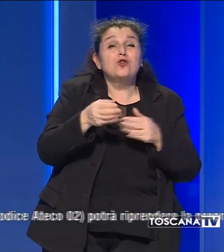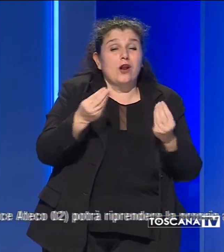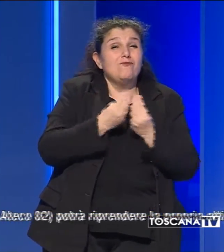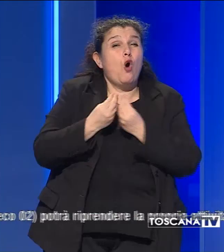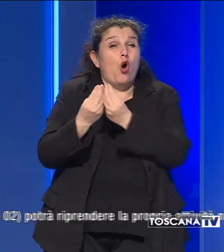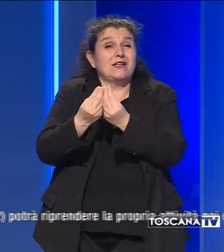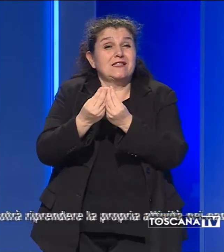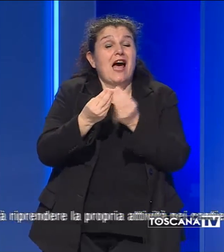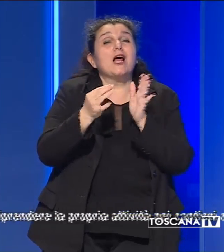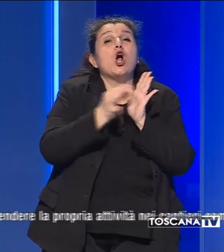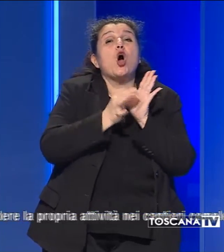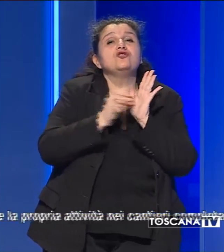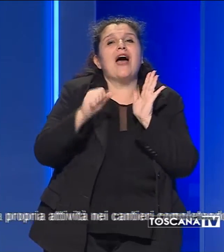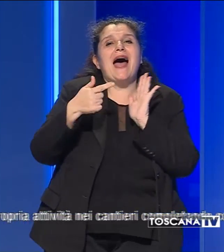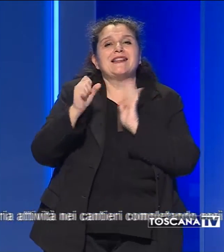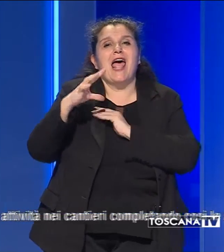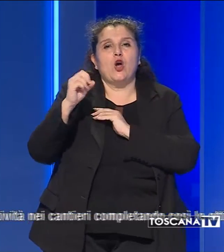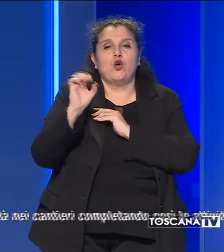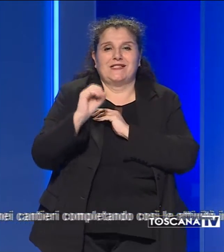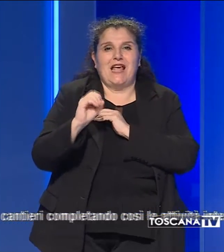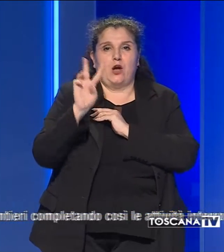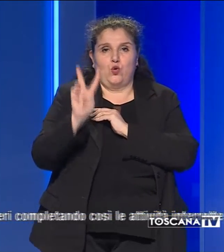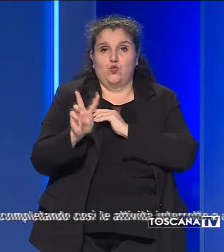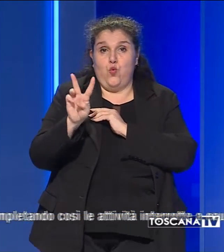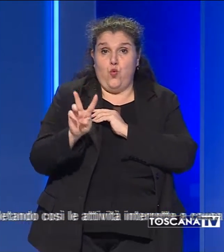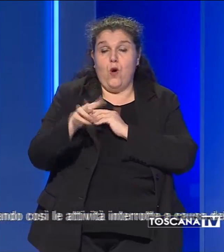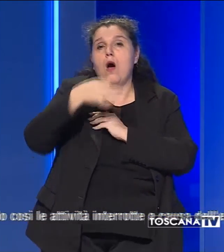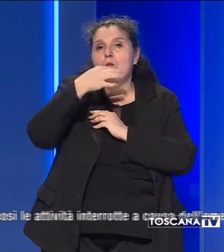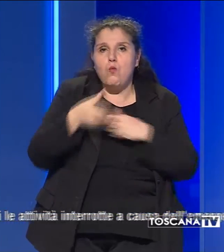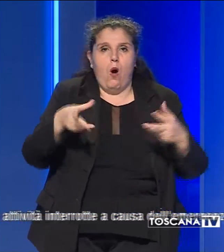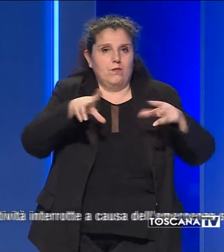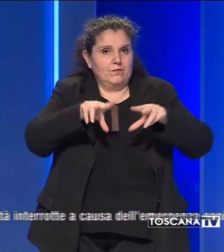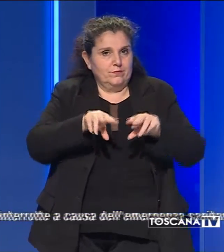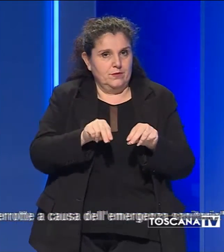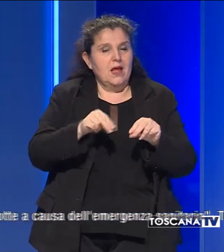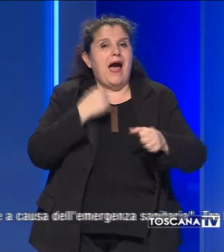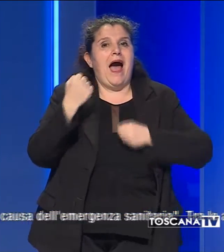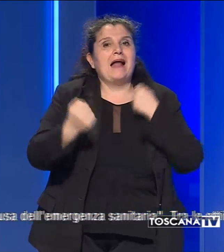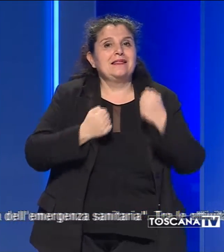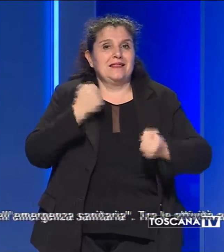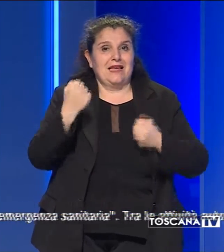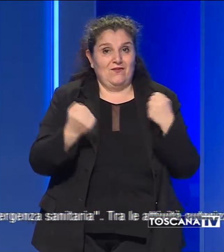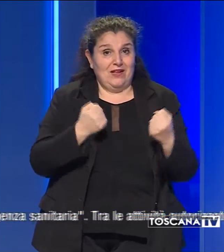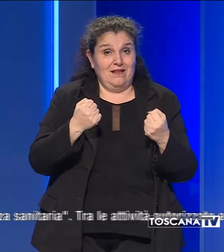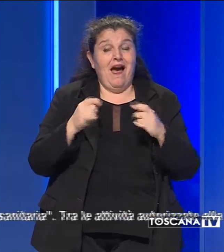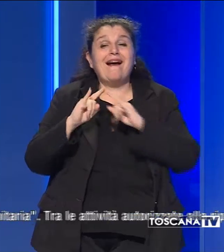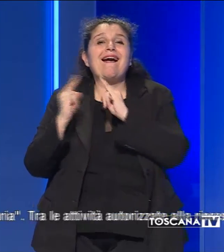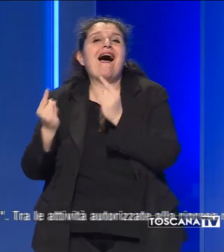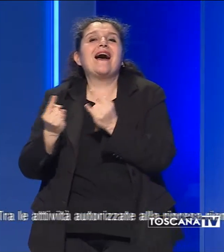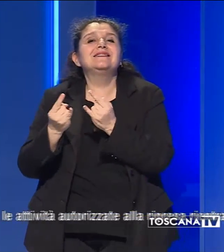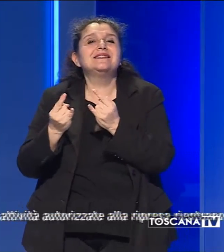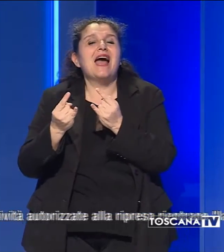codice ATECO 02, potrà riprendere la propria attività nei cantieri,